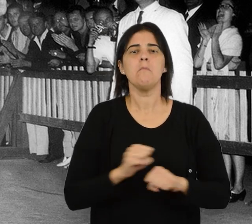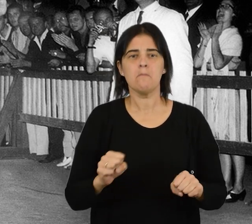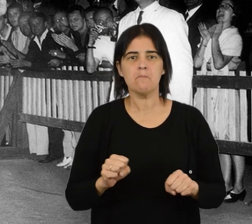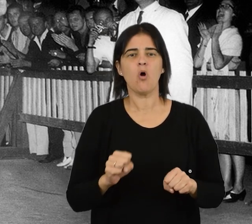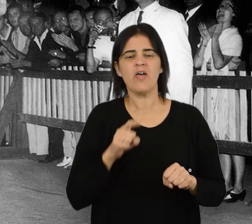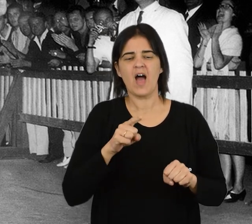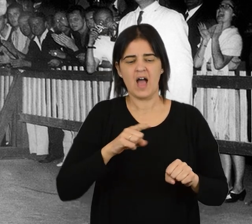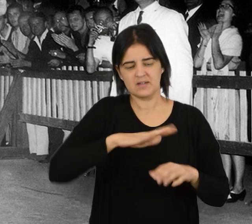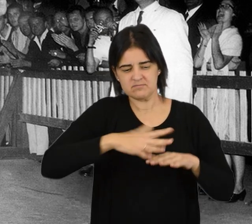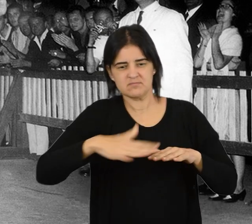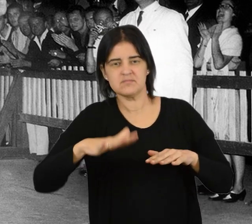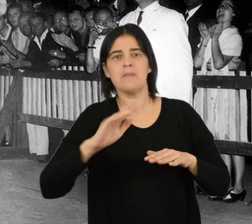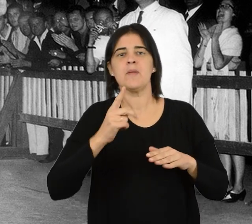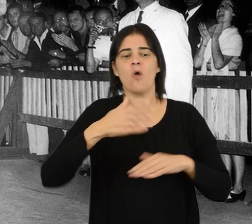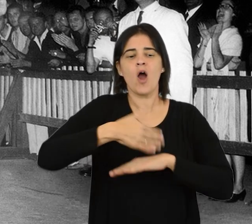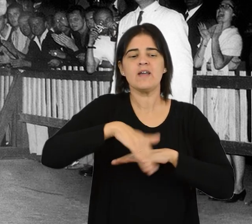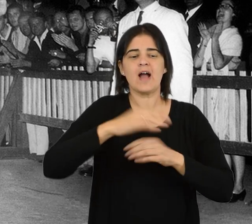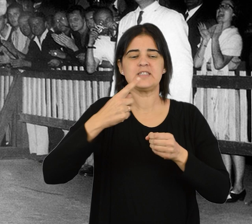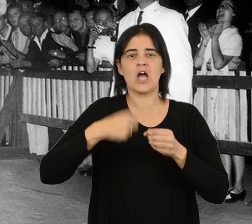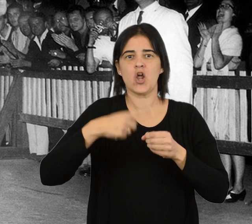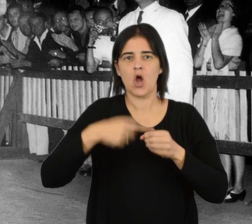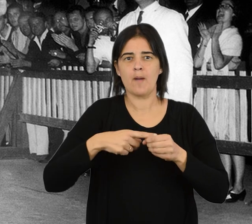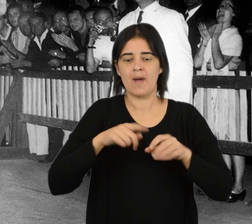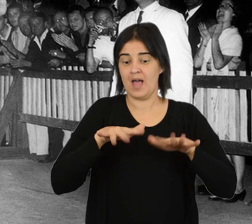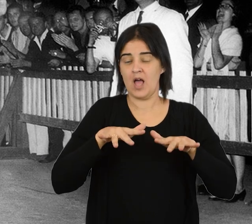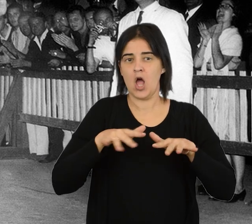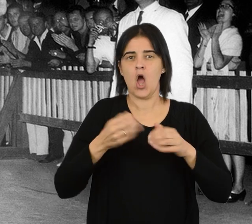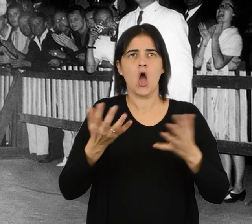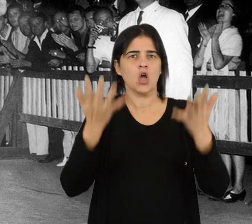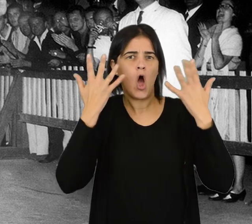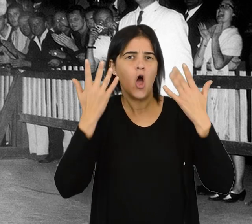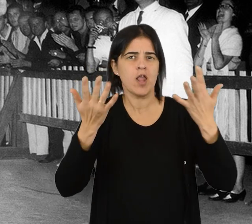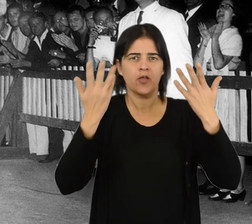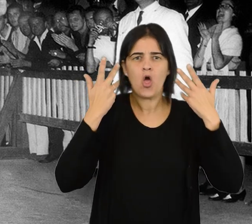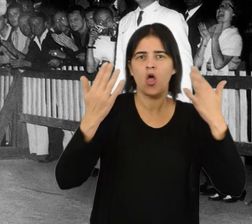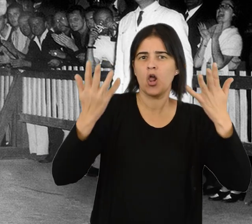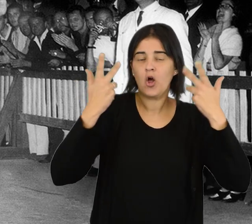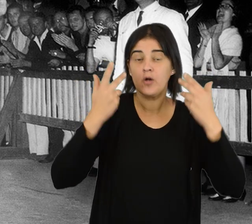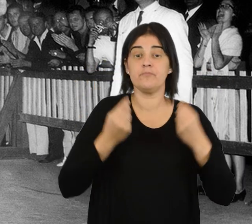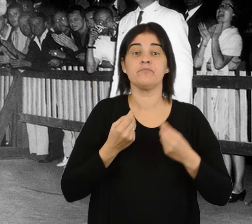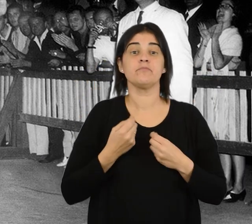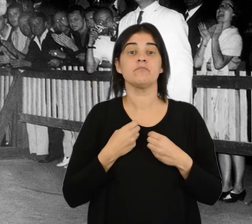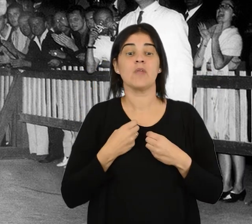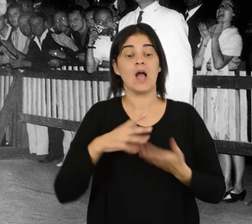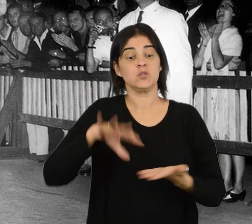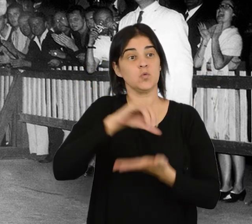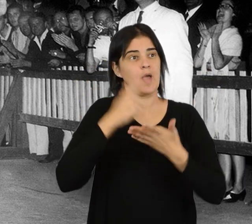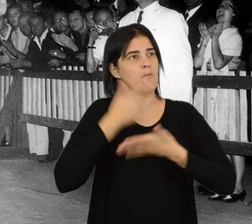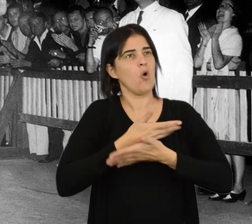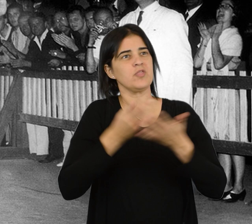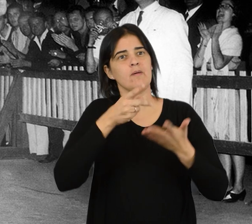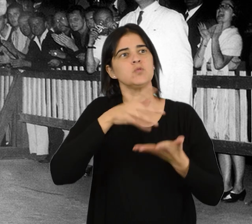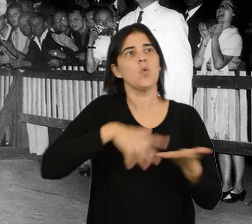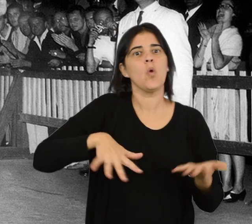el empedrado de las calles en Roma, corriendo con sus pies descalzos? La ciudad mostraba su grandeza,